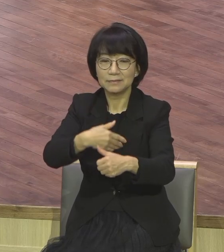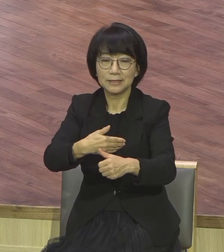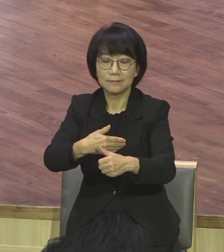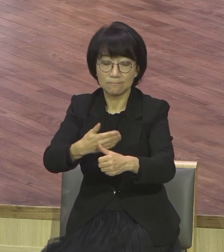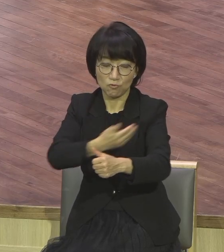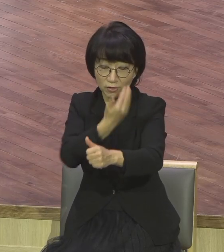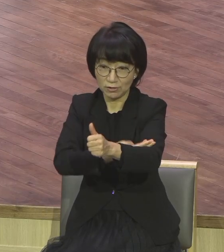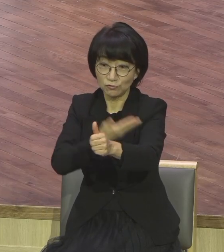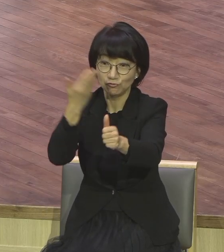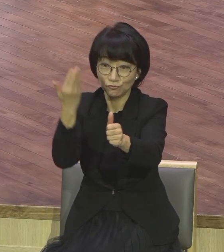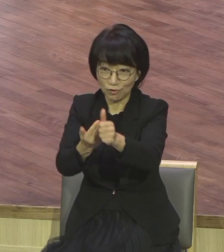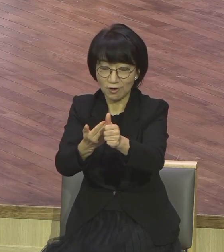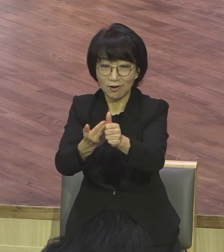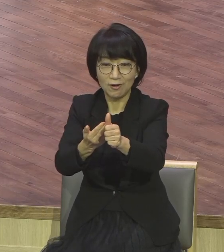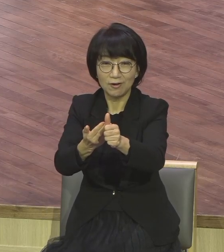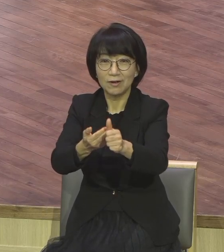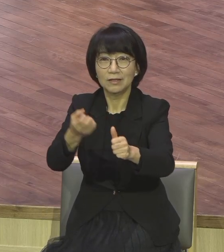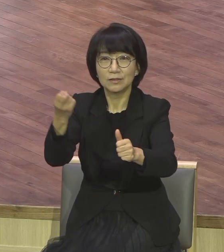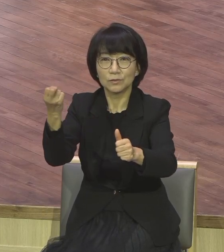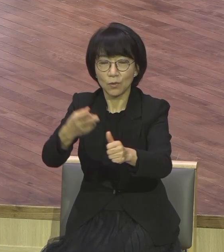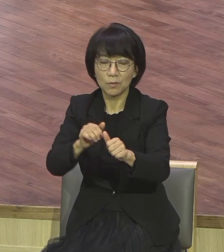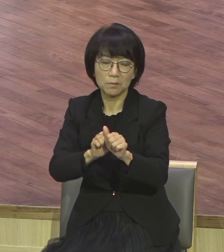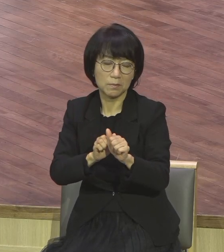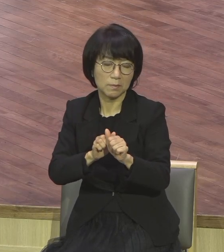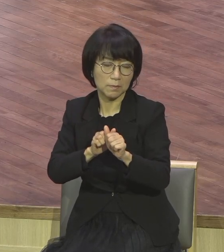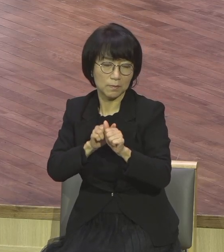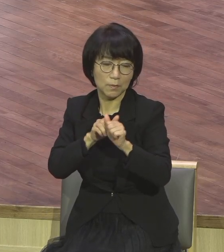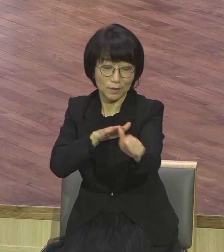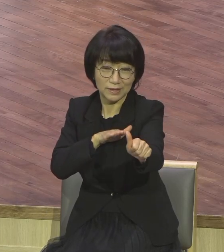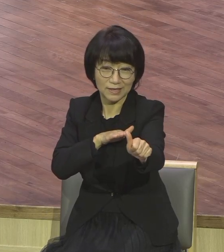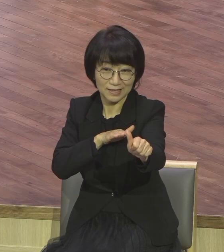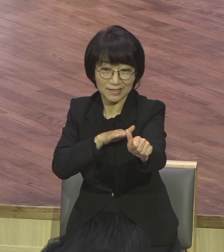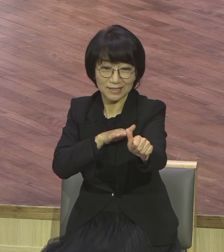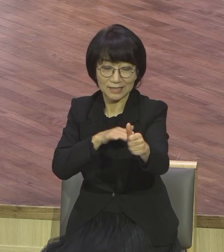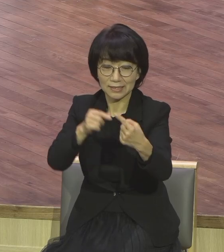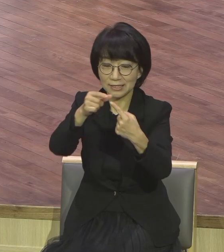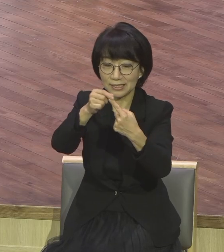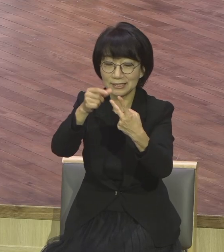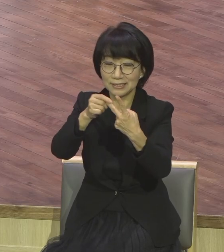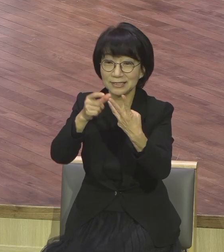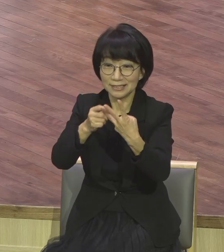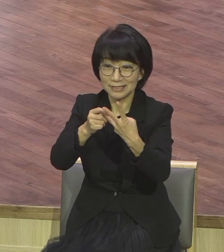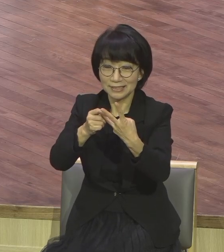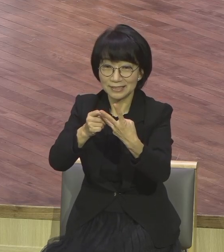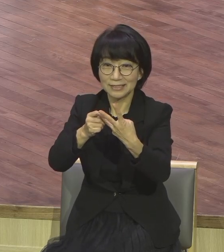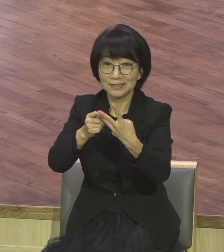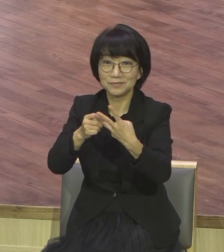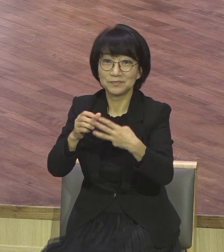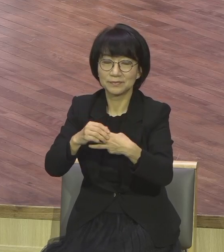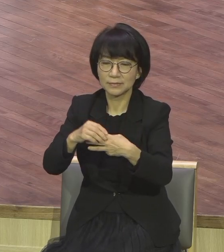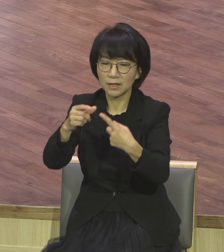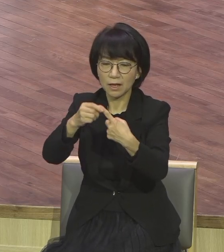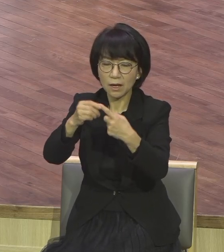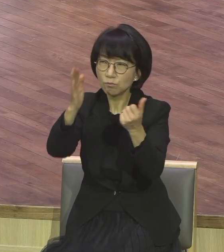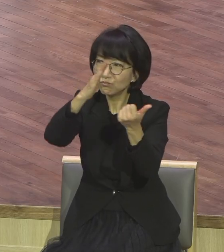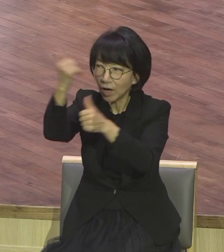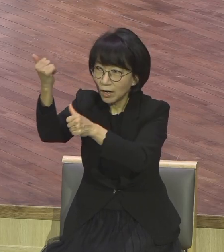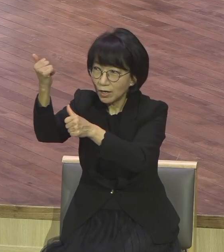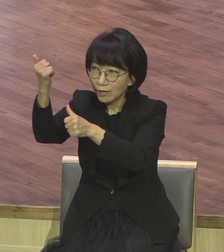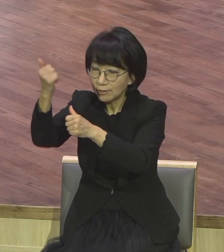주시고 그 다음에 보내신다. 부르실 때는 힐링까지 들어있습니다. 다 치유하셔서 능력을